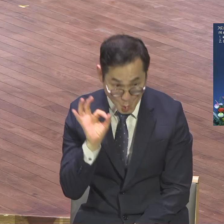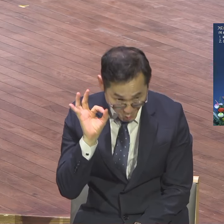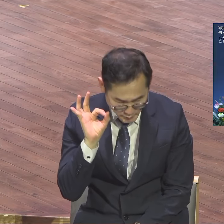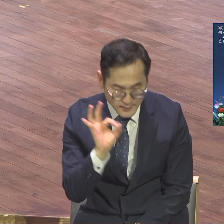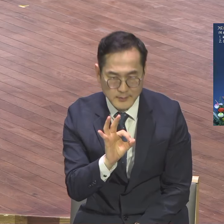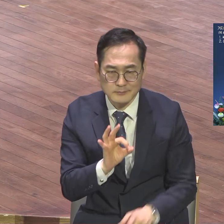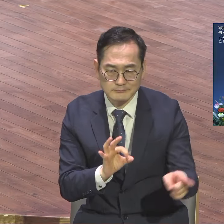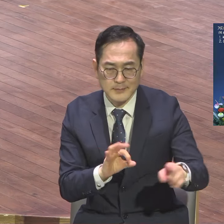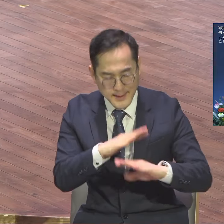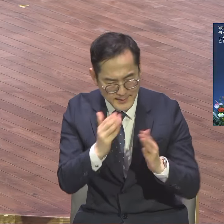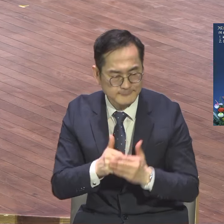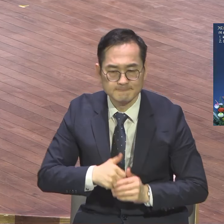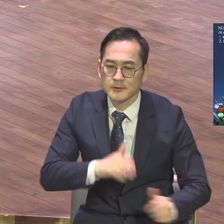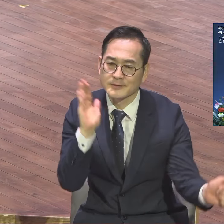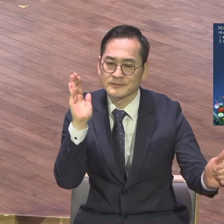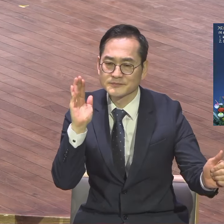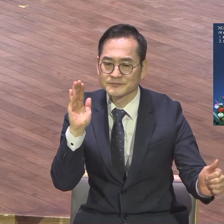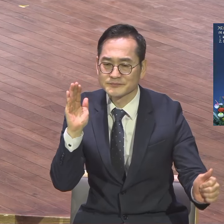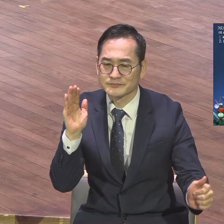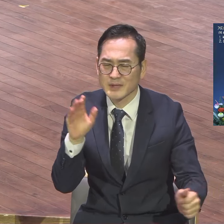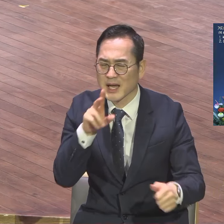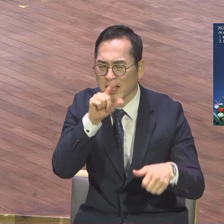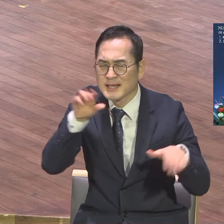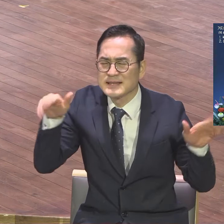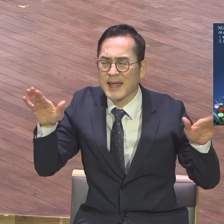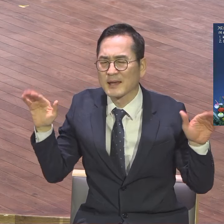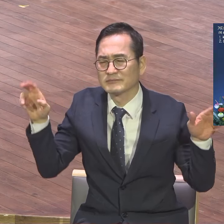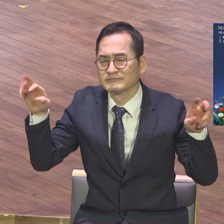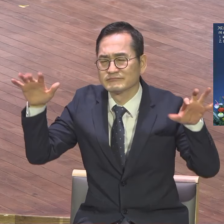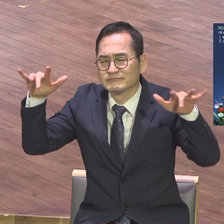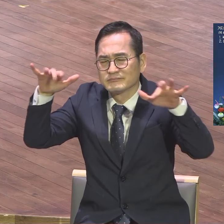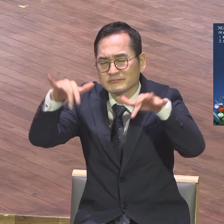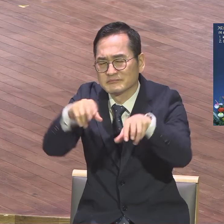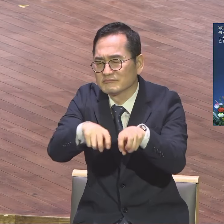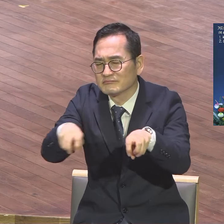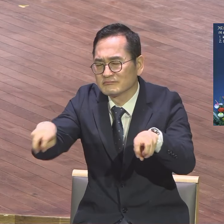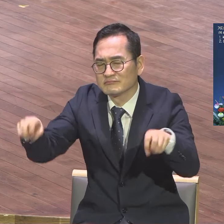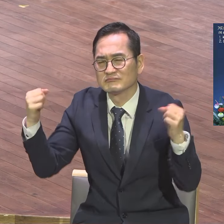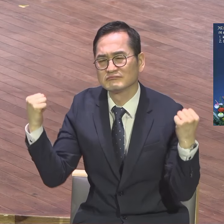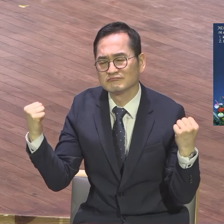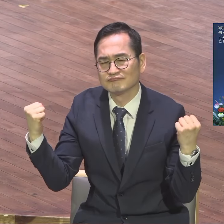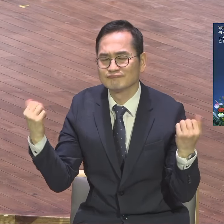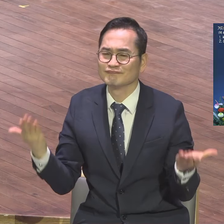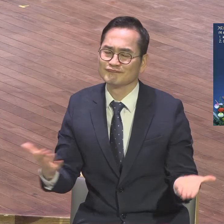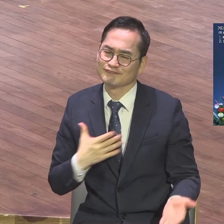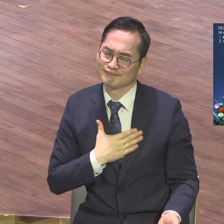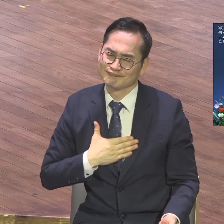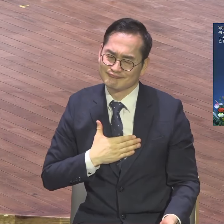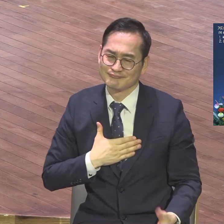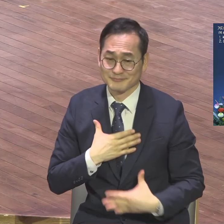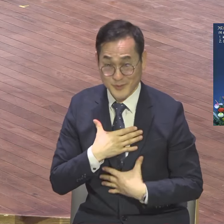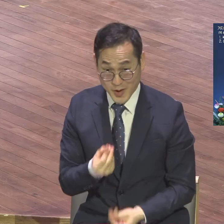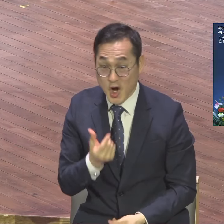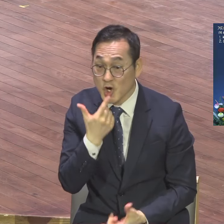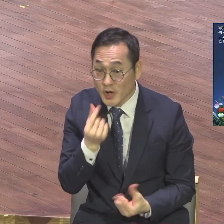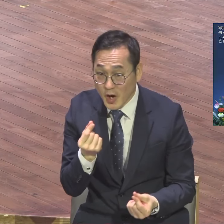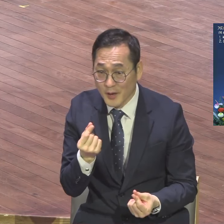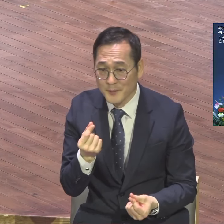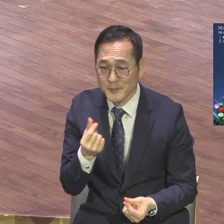새들이 그 그늘에 깃들일 만큼 다시 말해서 지역민족 세계 237나라 5천 종족 살릴 수 있을